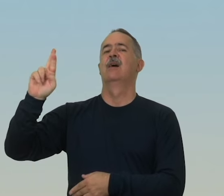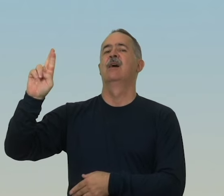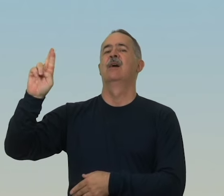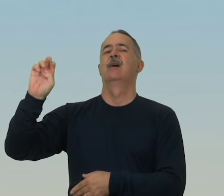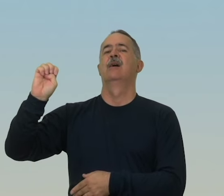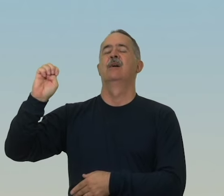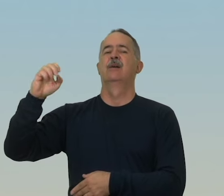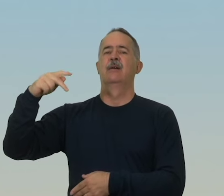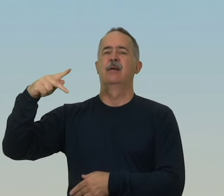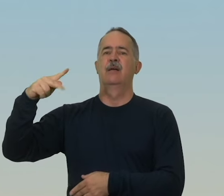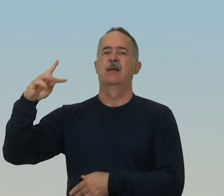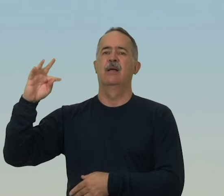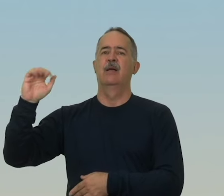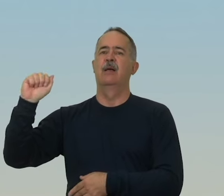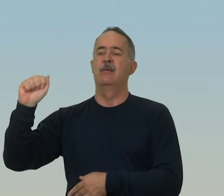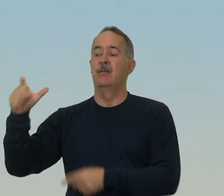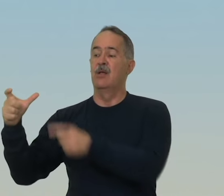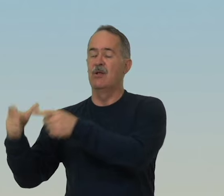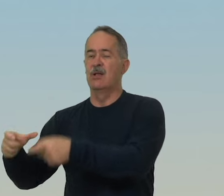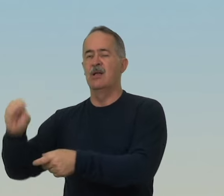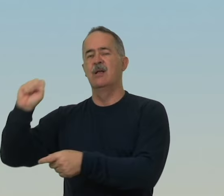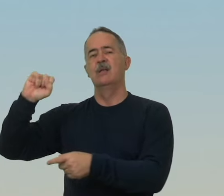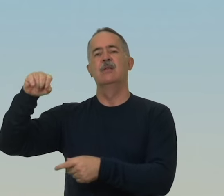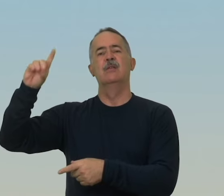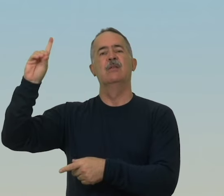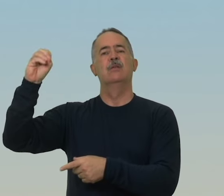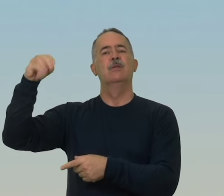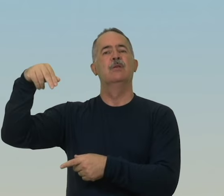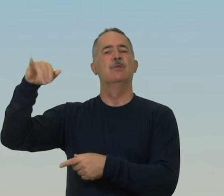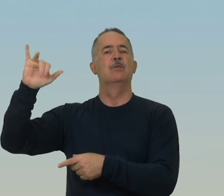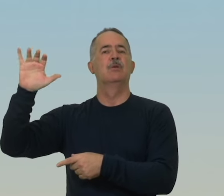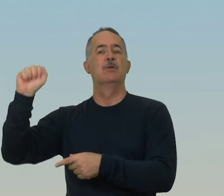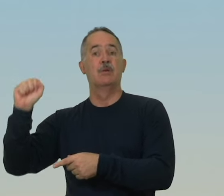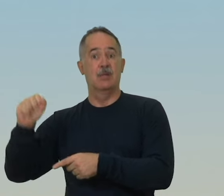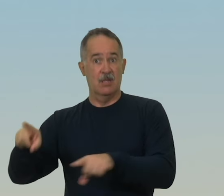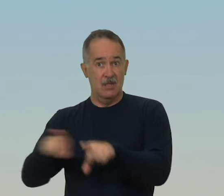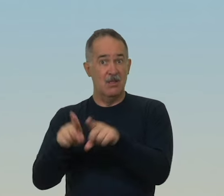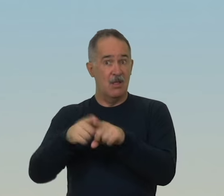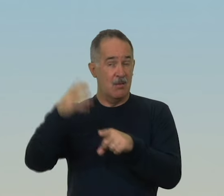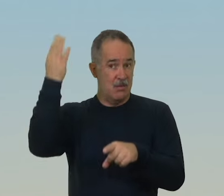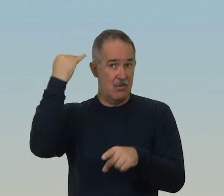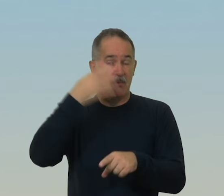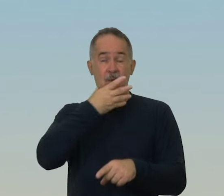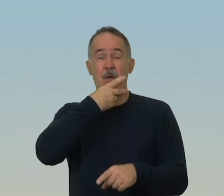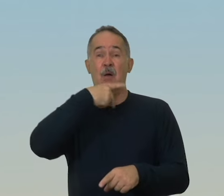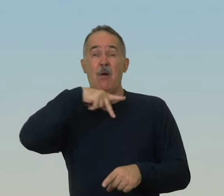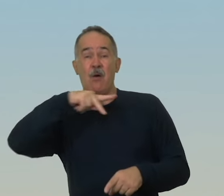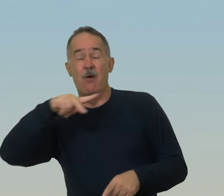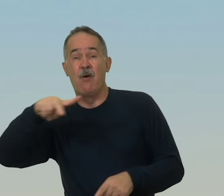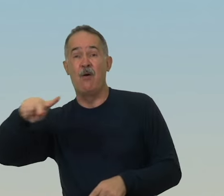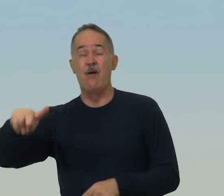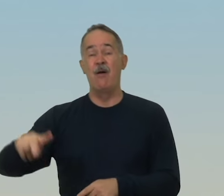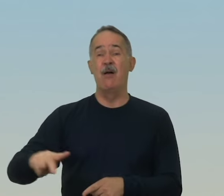Sidônia E no tempo do profeta Eliseu Havia muitos leprosos em Israel